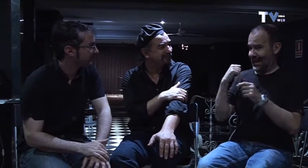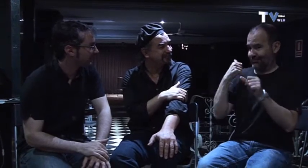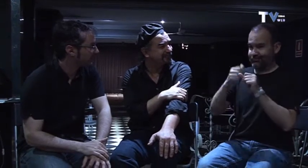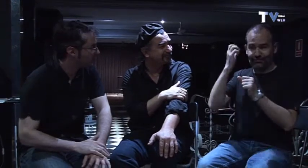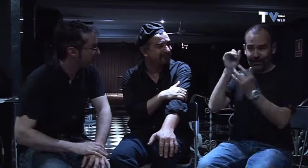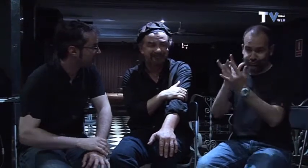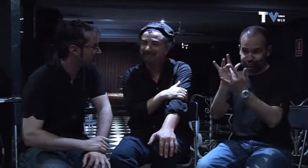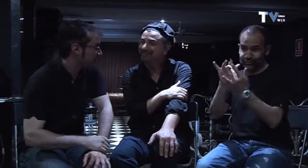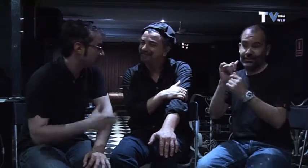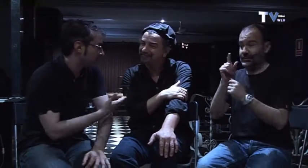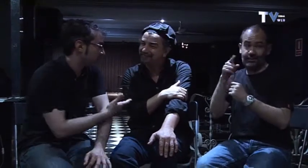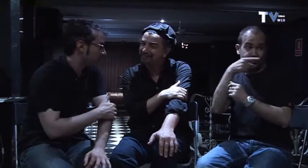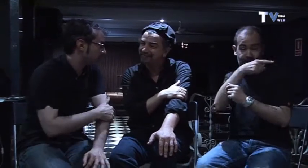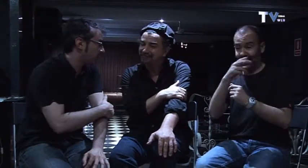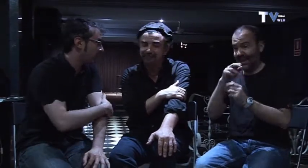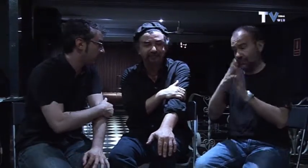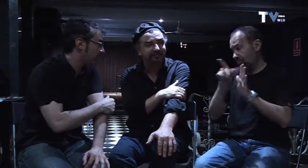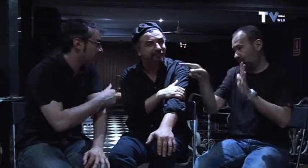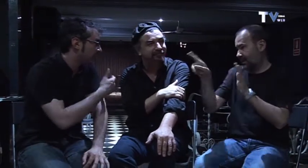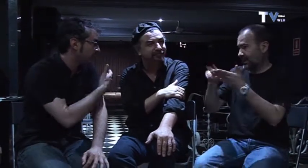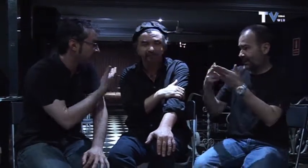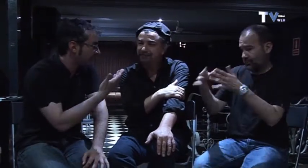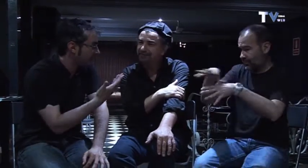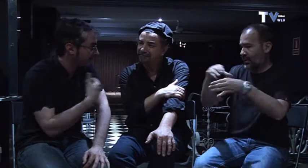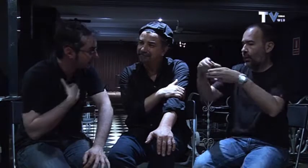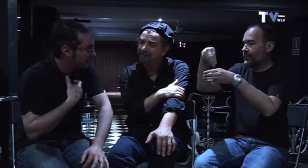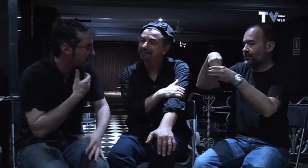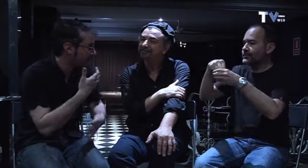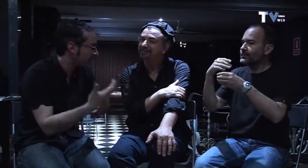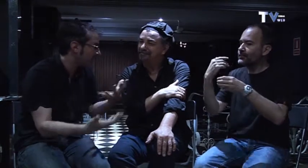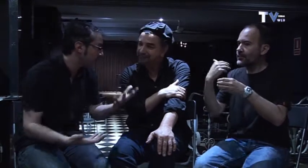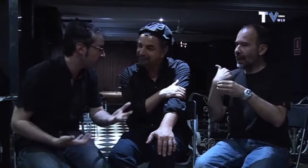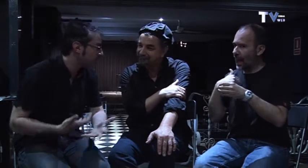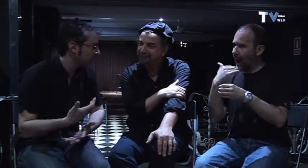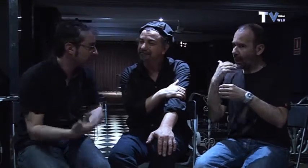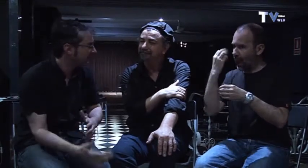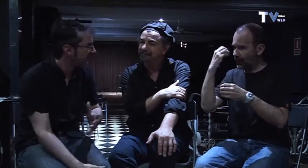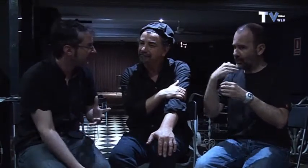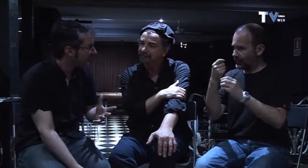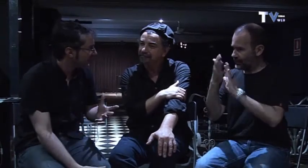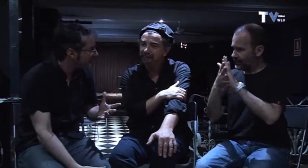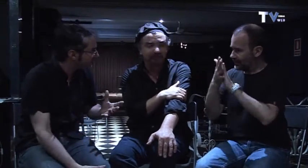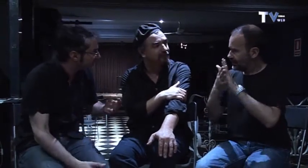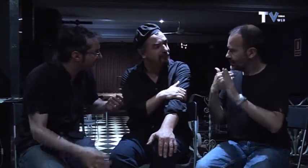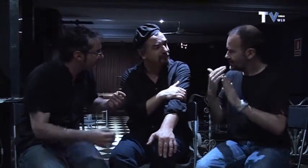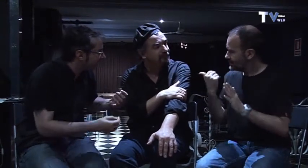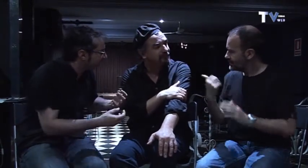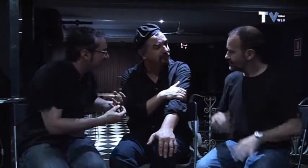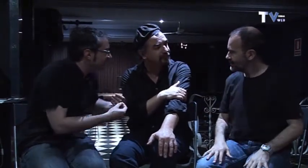muy bien y tú como eso como traigo con Pablo y con el intérprete con Ramón con Donás ya has empezado a saber algún